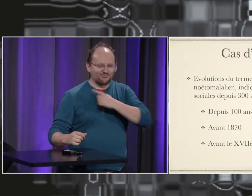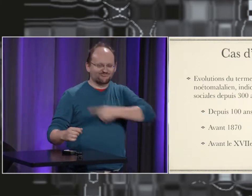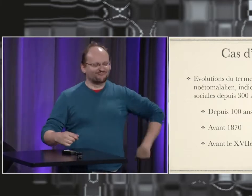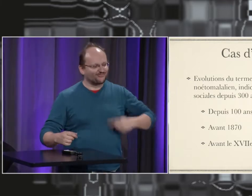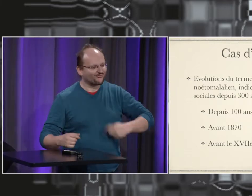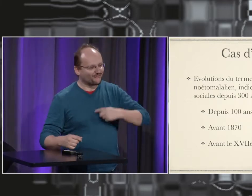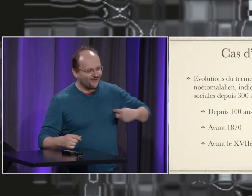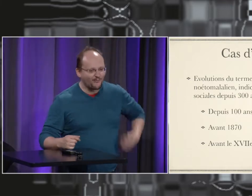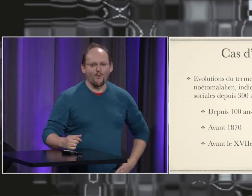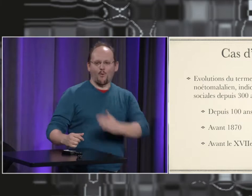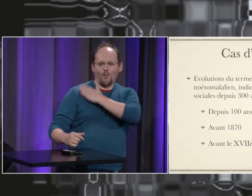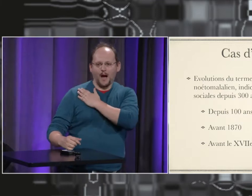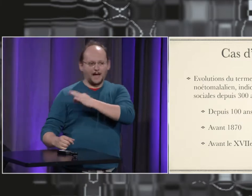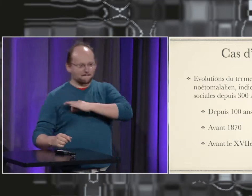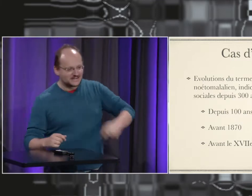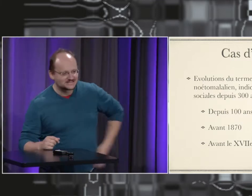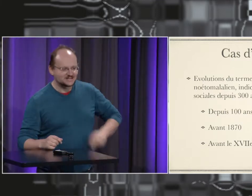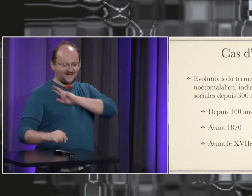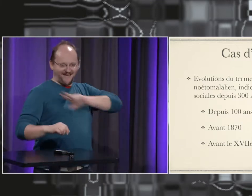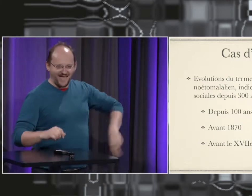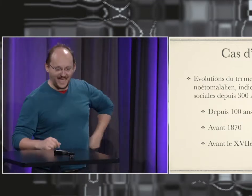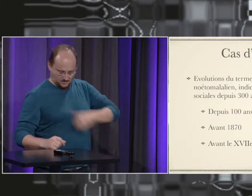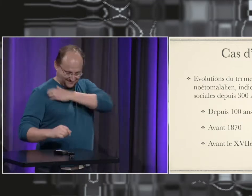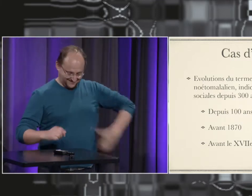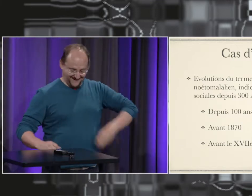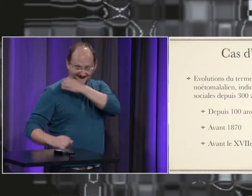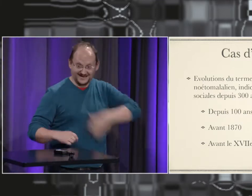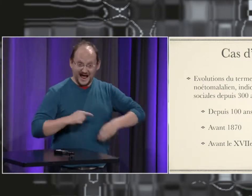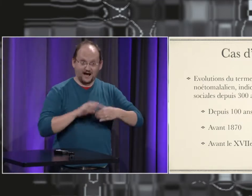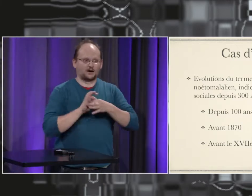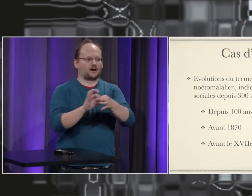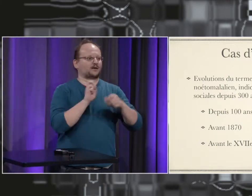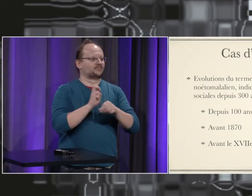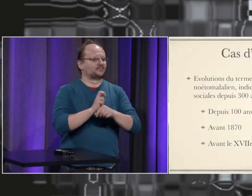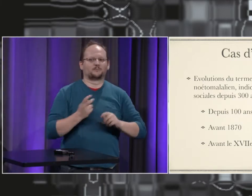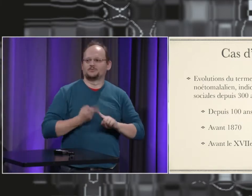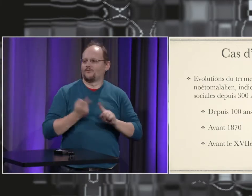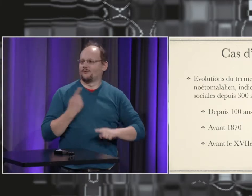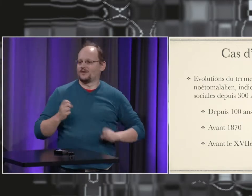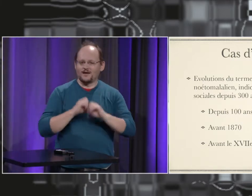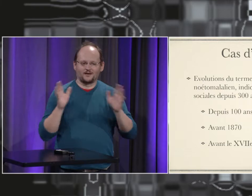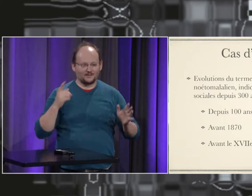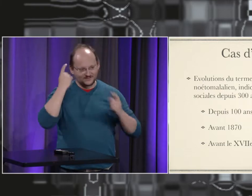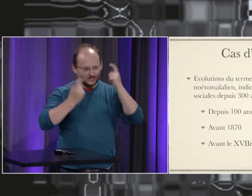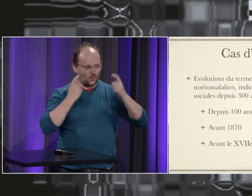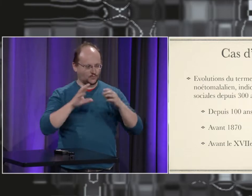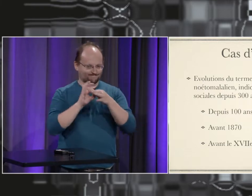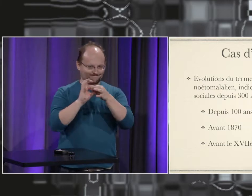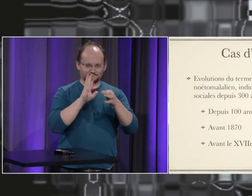après il y a noble petite noblesse grande noblesse miss prince princesse etc tous ces signes ont un lien ont un point